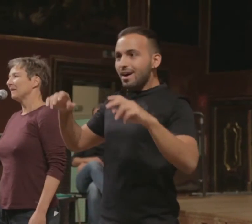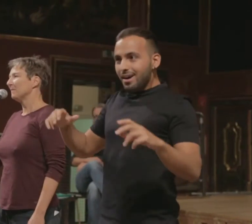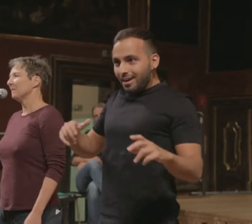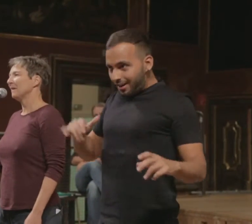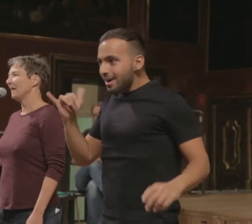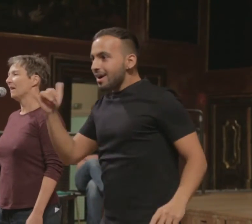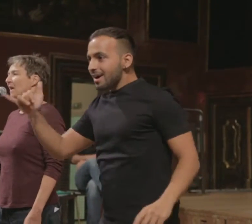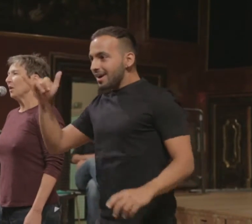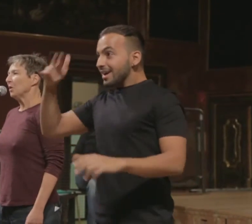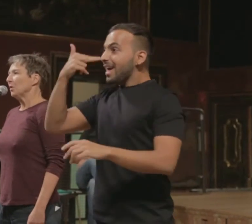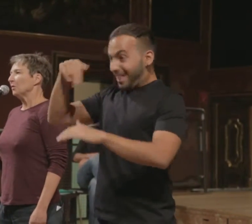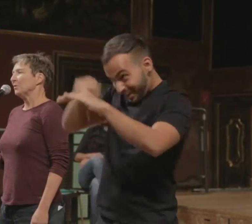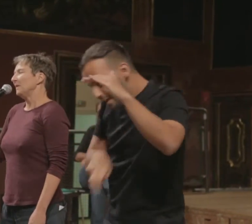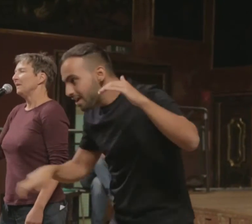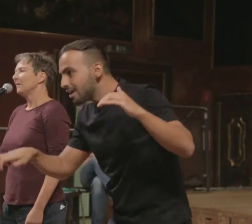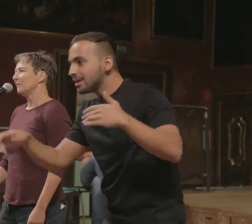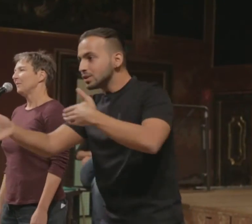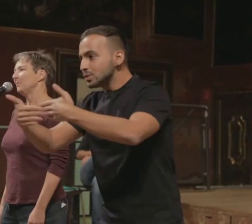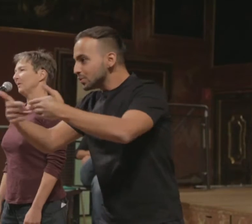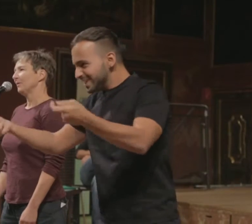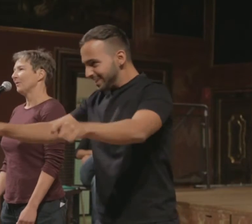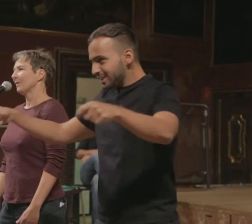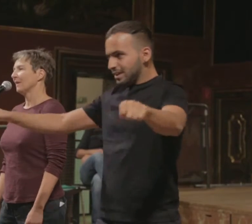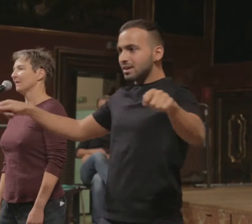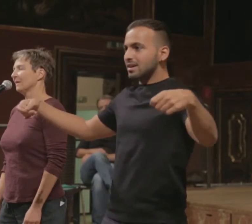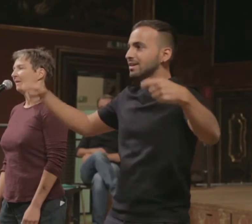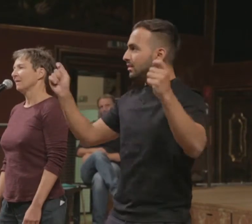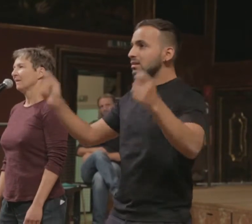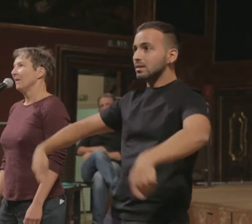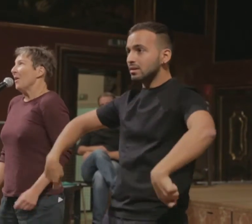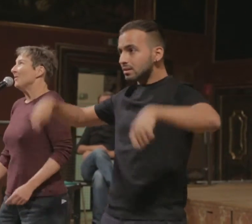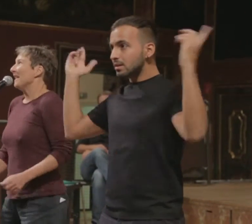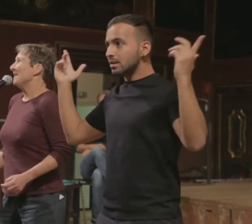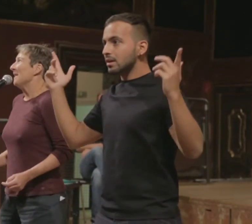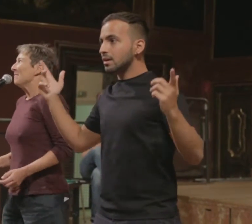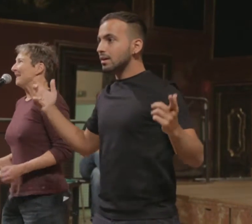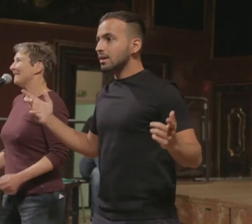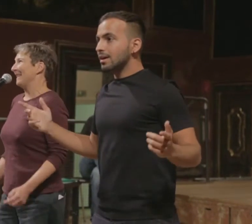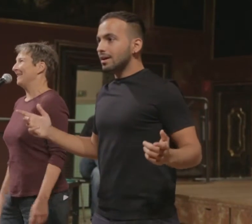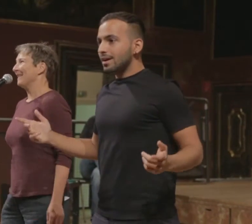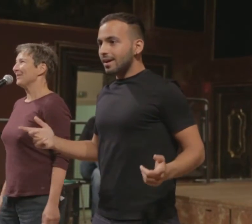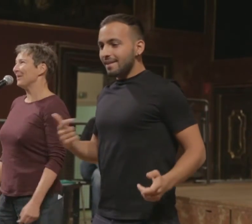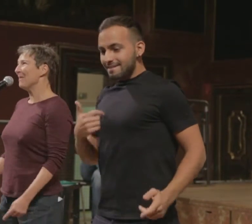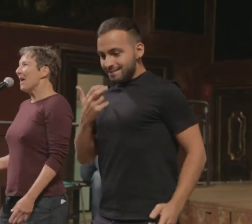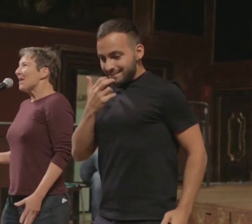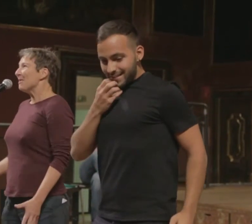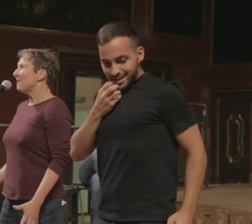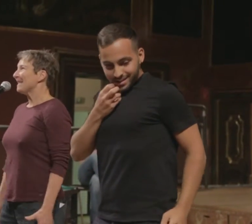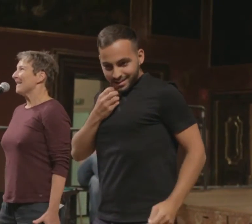Zimmern im Keller, zu denen nicht einmal du einen Schlüssel hast. Und einen Prinzessinnen-Turm, komplett